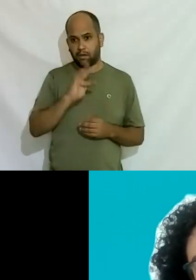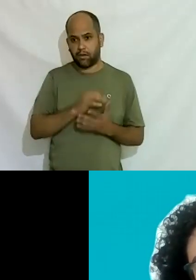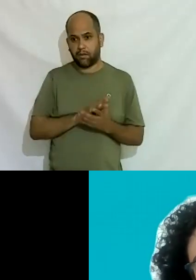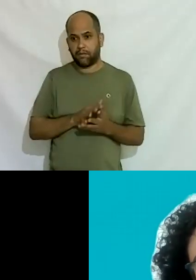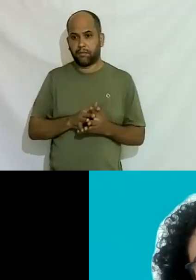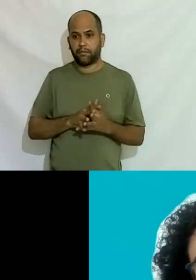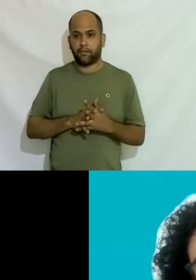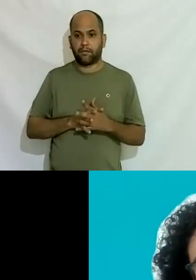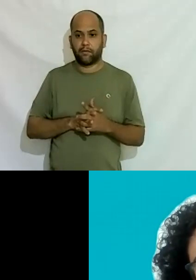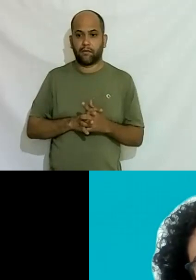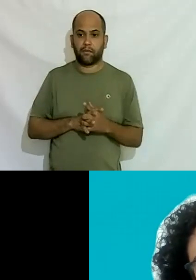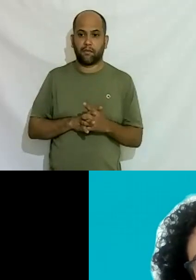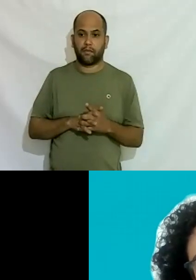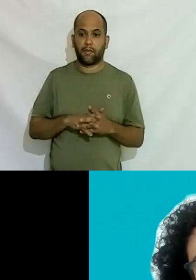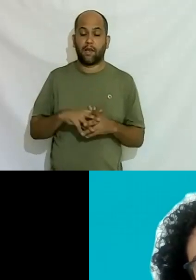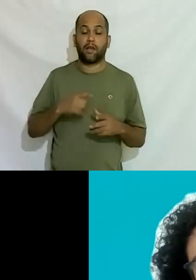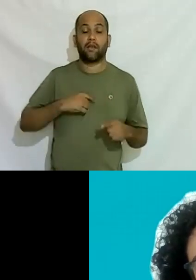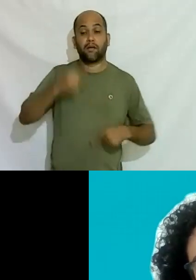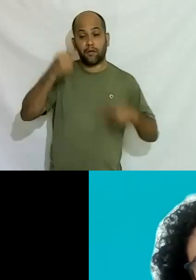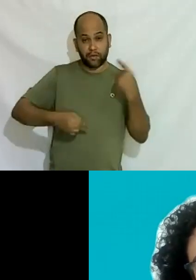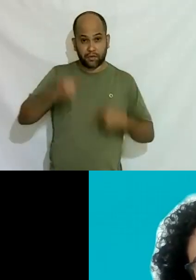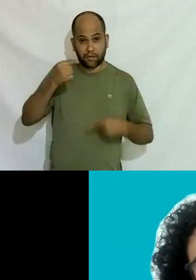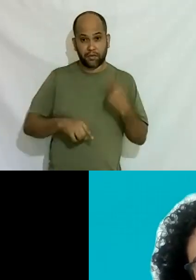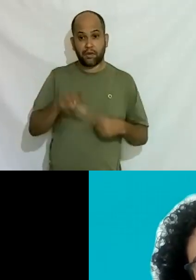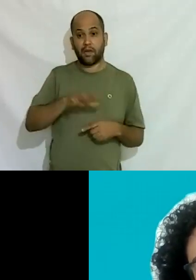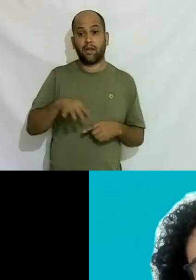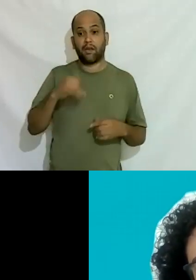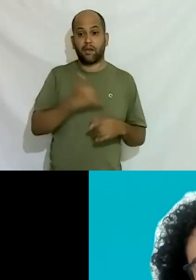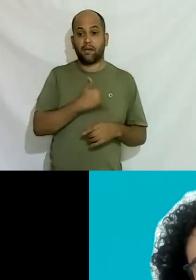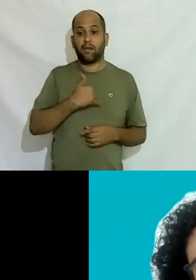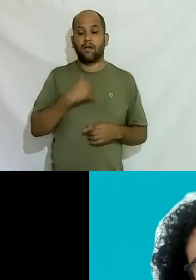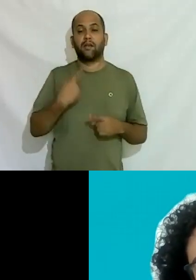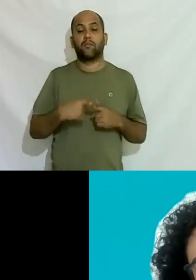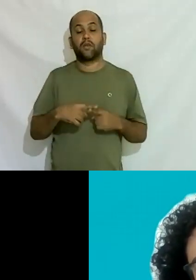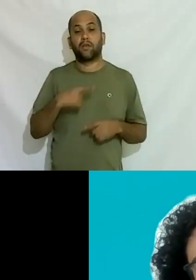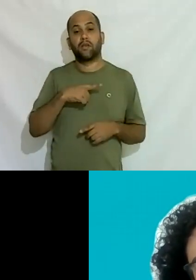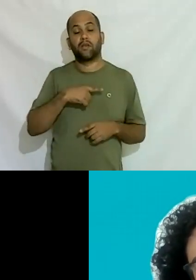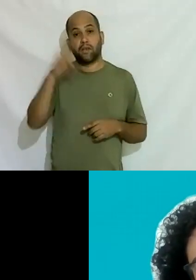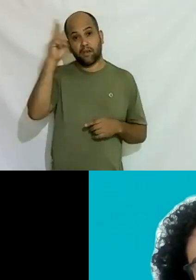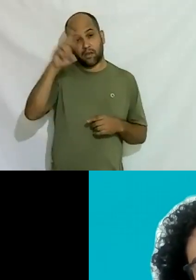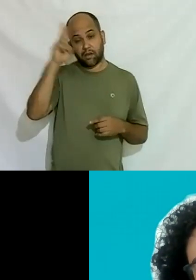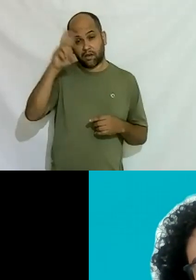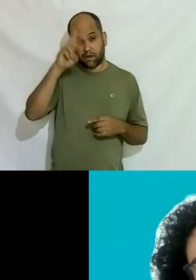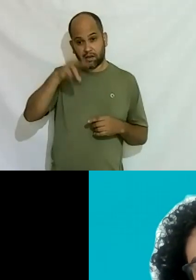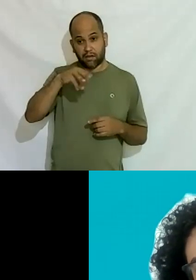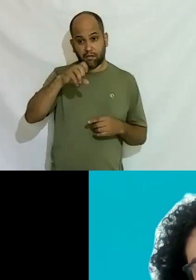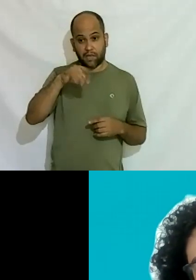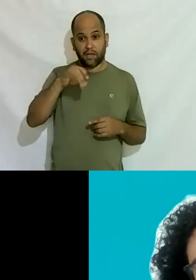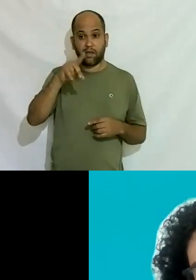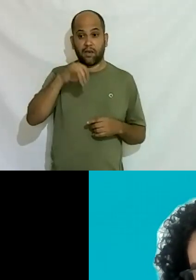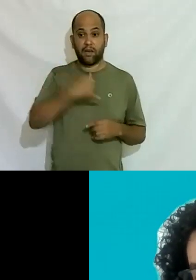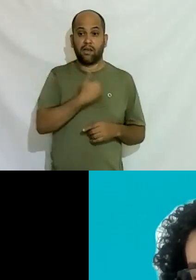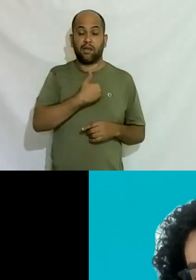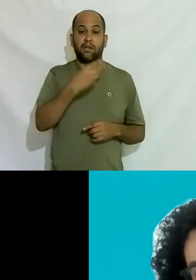é esse discurso e da média de idade por que que existe essa essa história de que tem média de idade de 35 anos porque